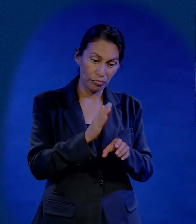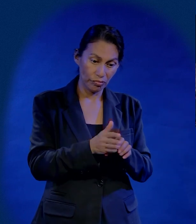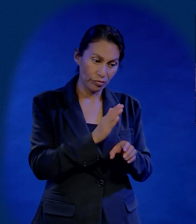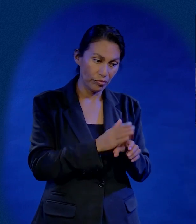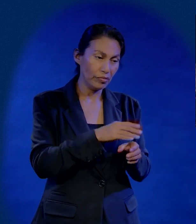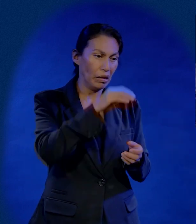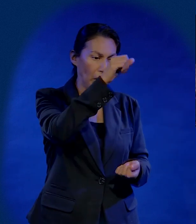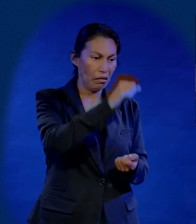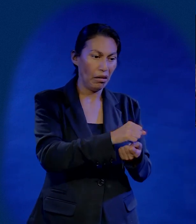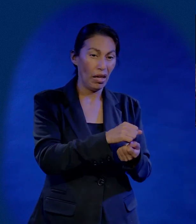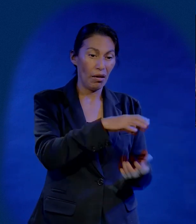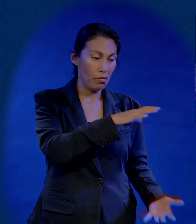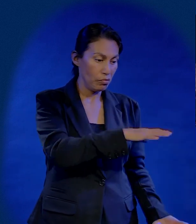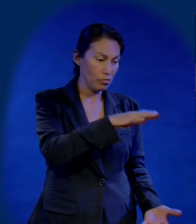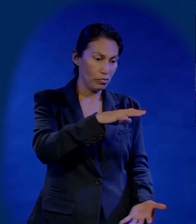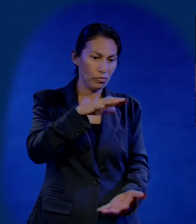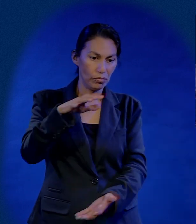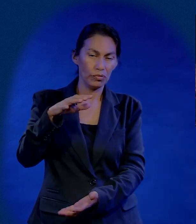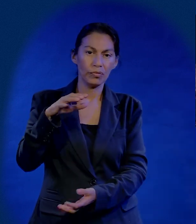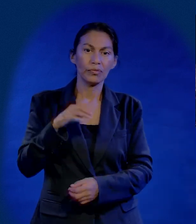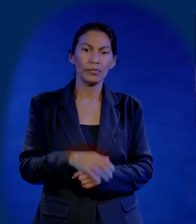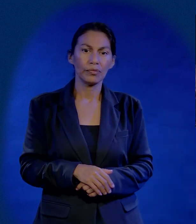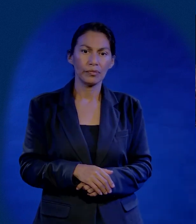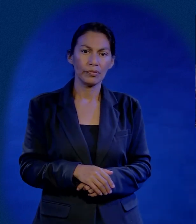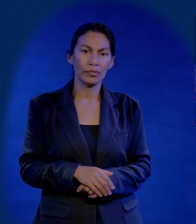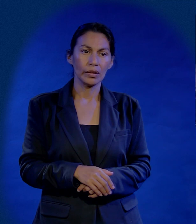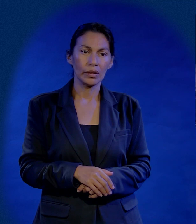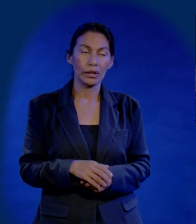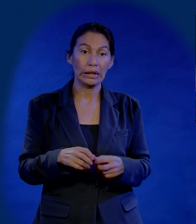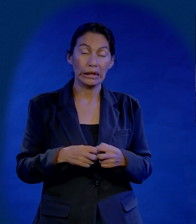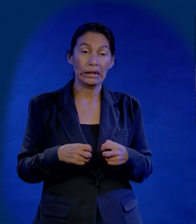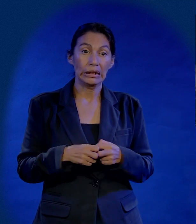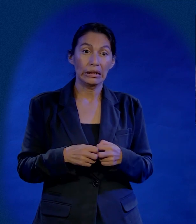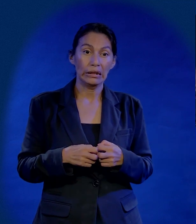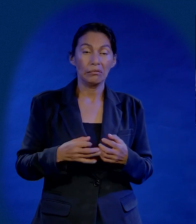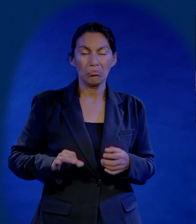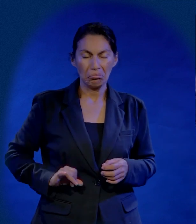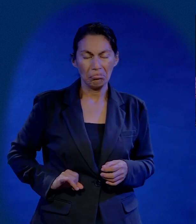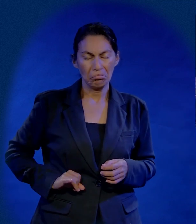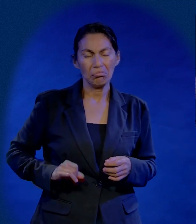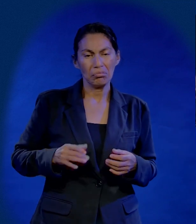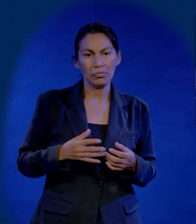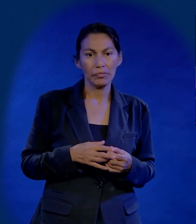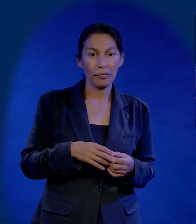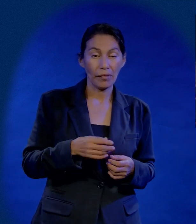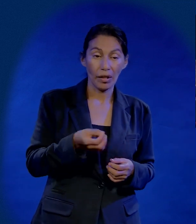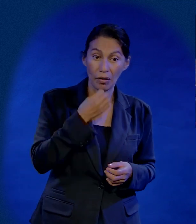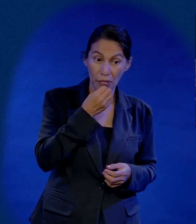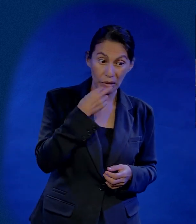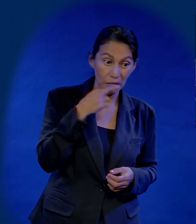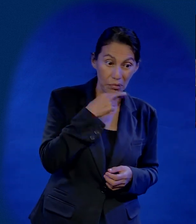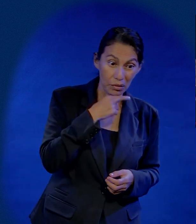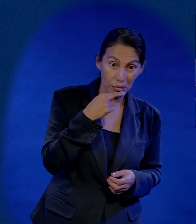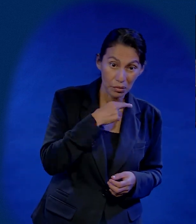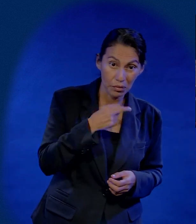Y entonces nos pasaban las naranjas, las picábamos, había que llenar los botes. Era bien emocionante, pero era estresante también.